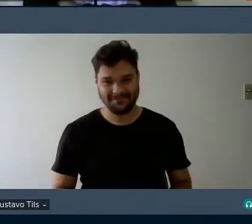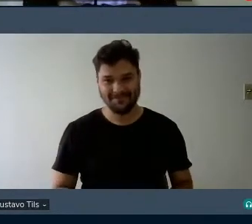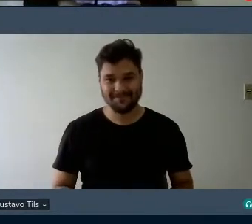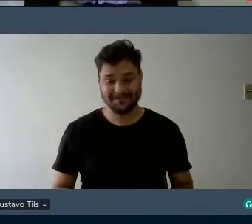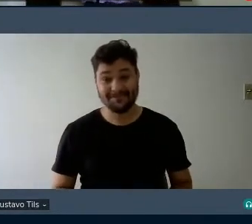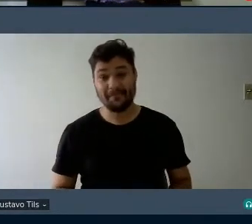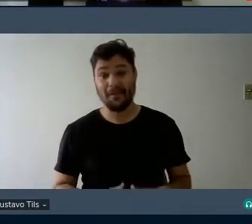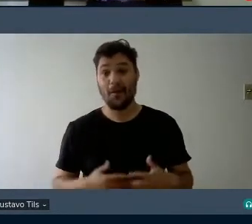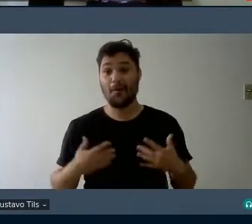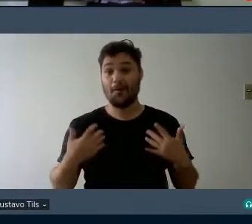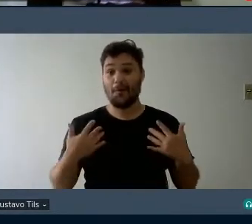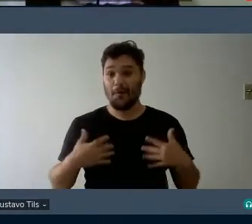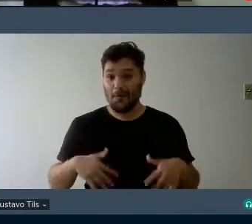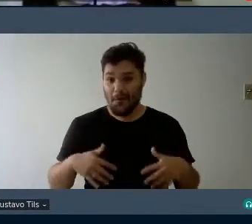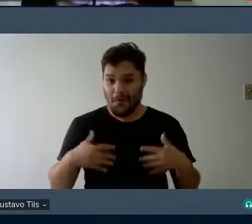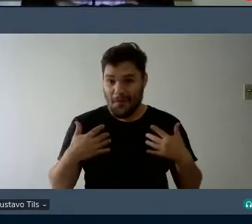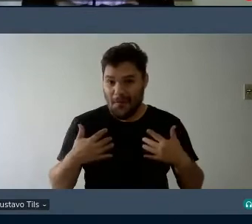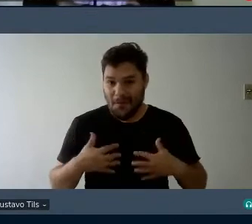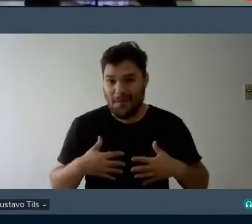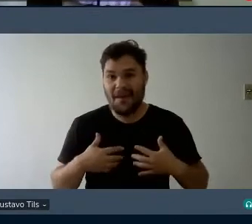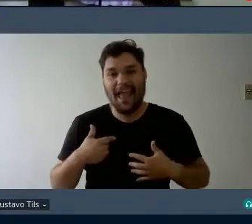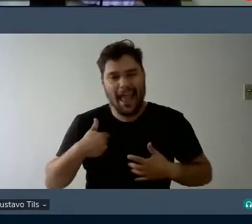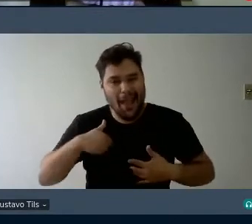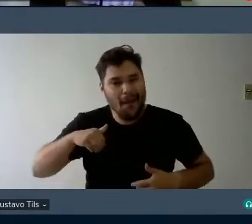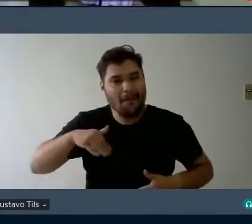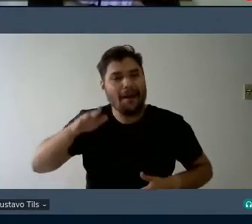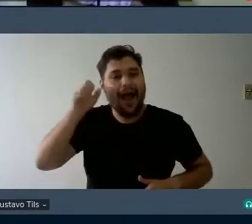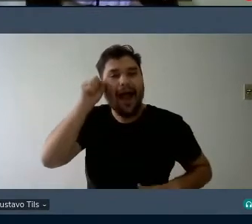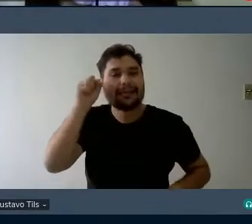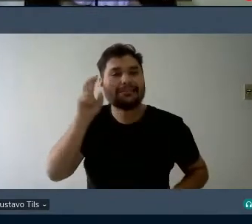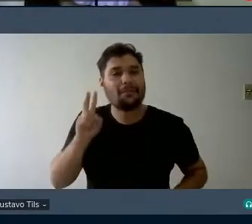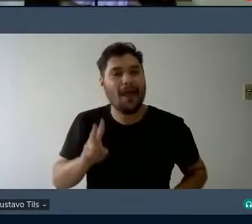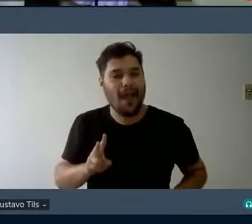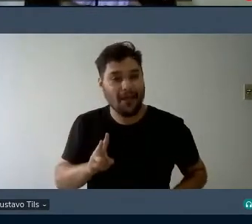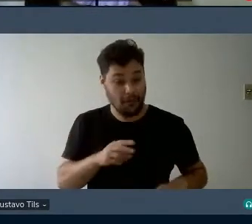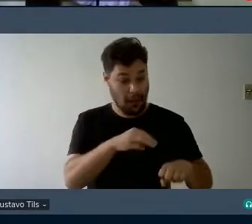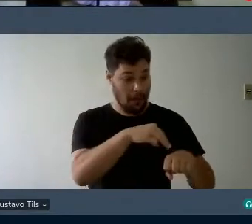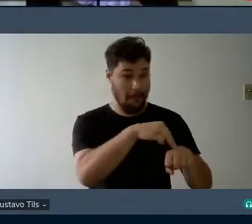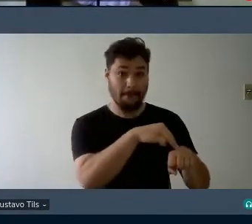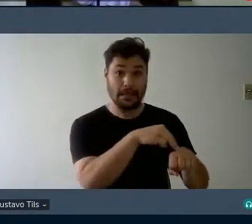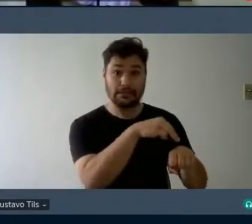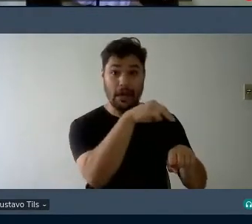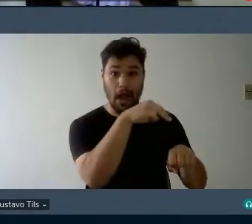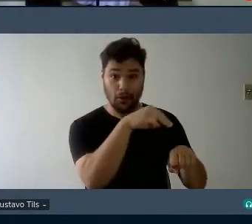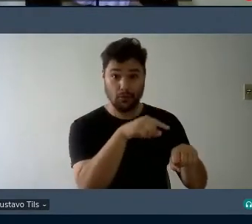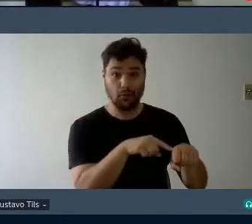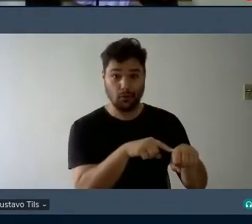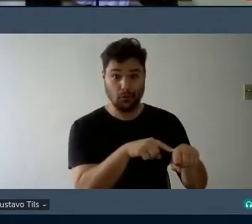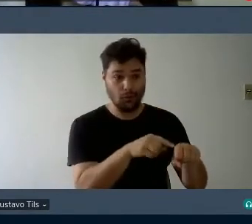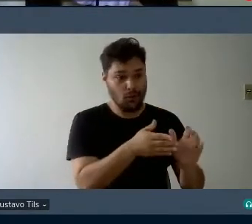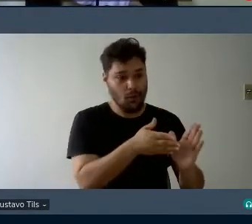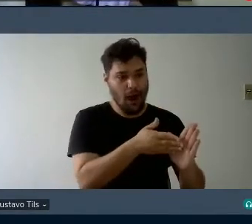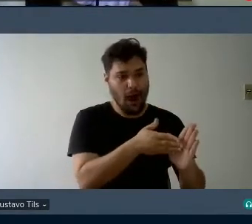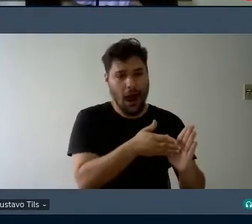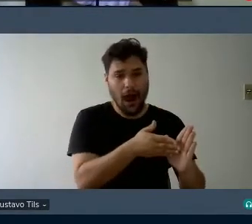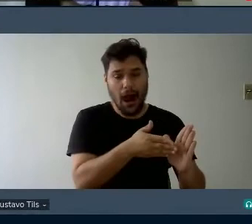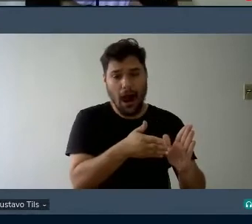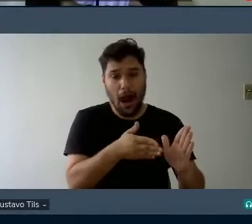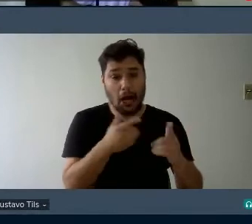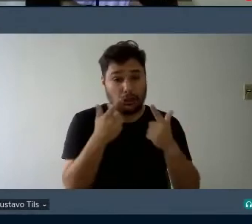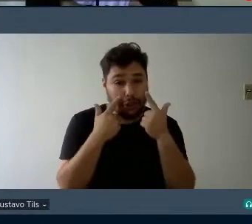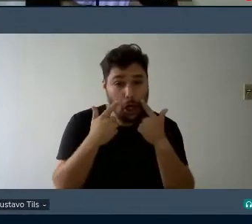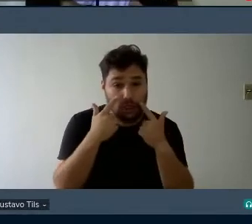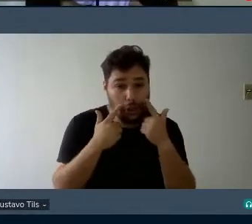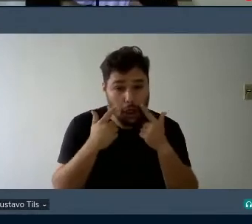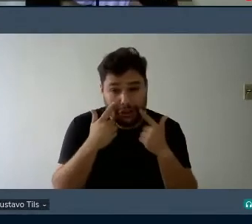dessa vez eu fui mais esperta porque depois no mestrado aí a gente chora, chora, chora eu falei não, eu vou